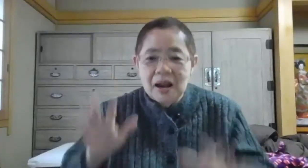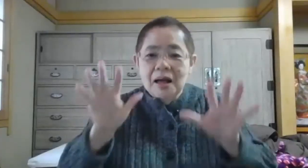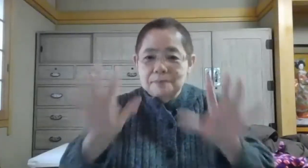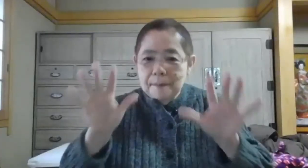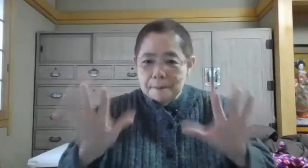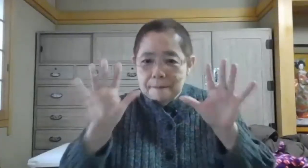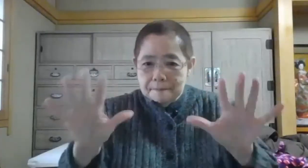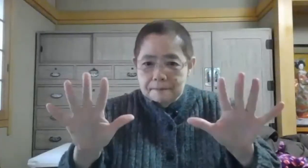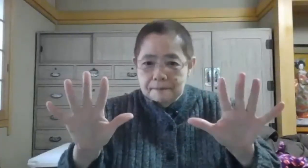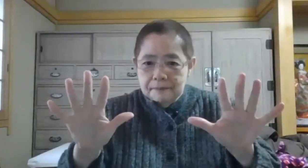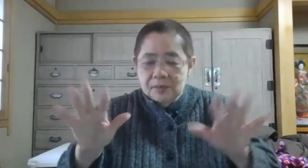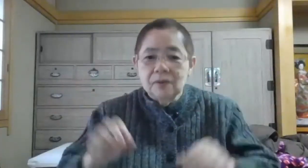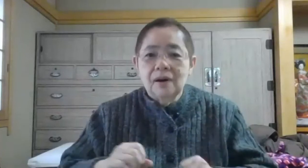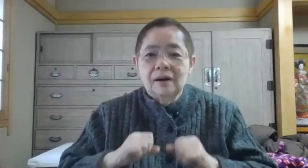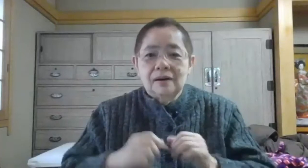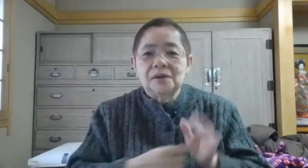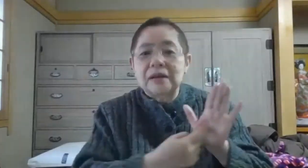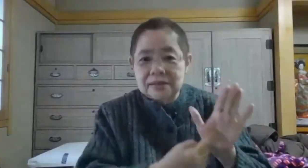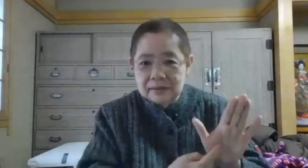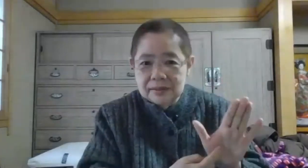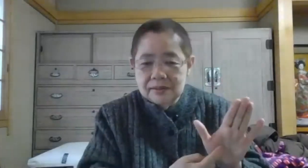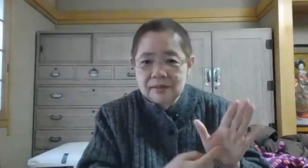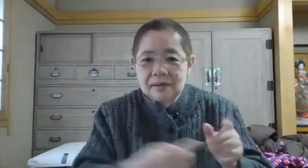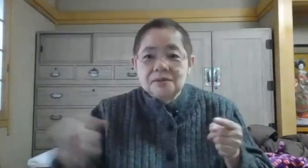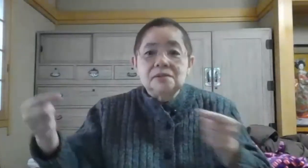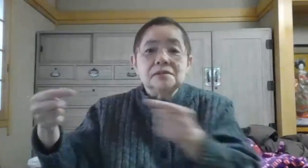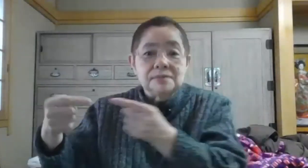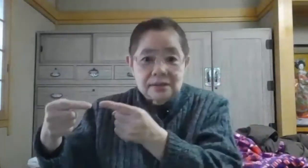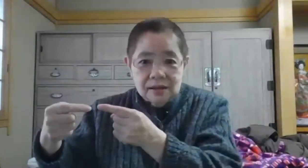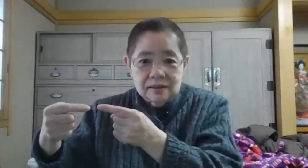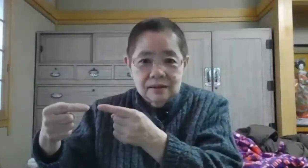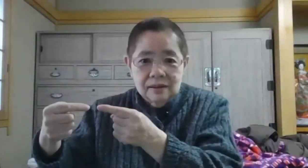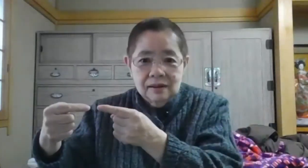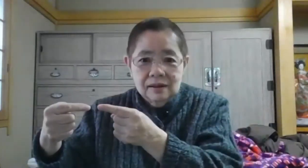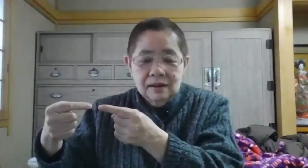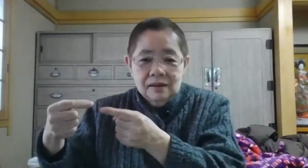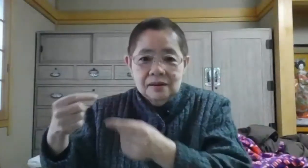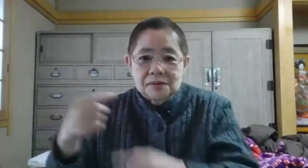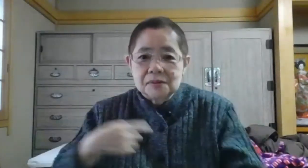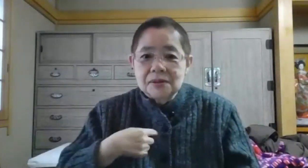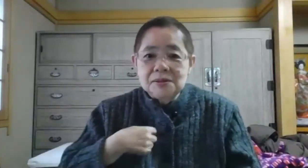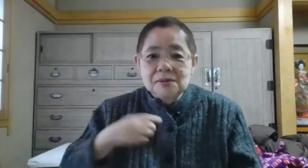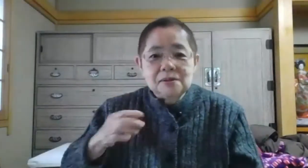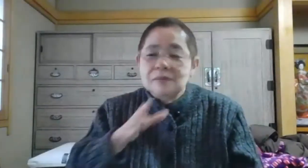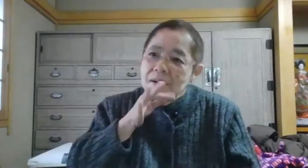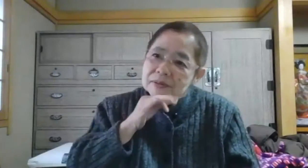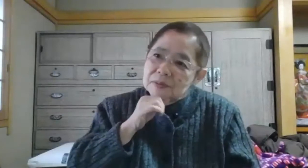と表現した通じました私はそう